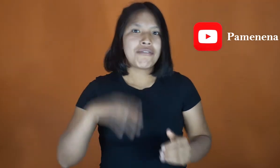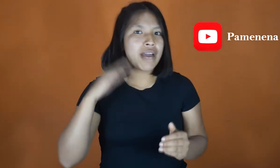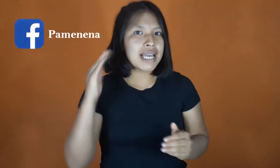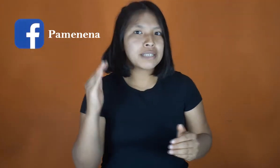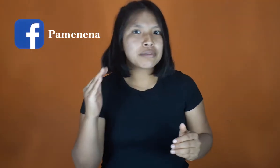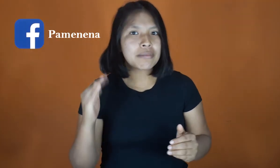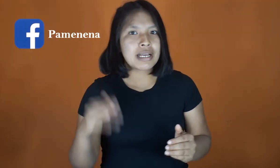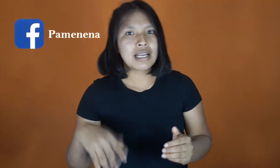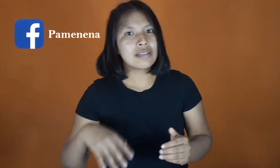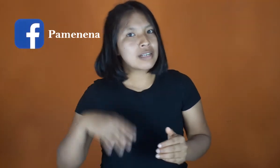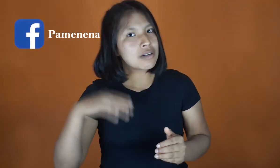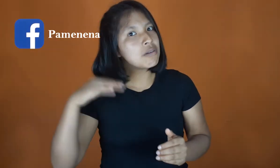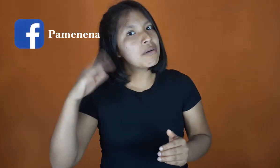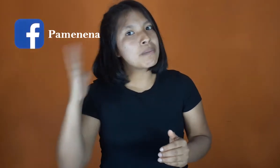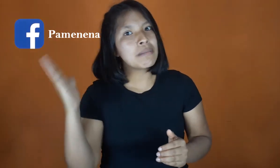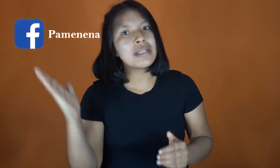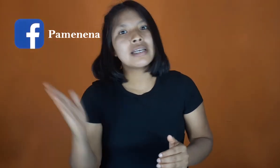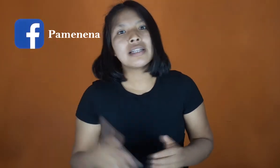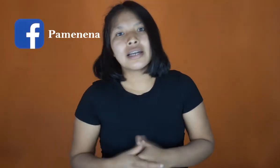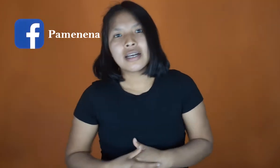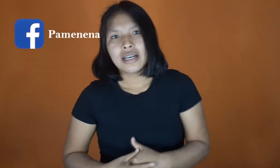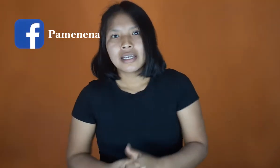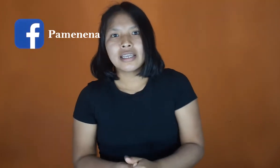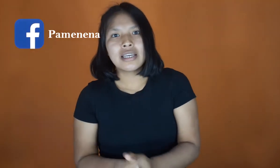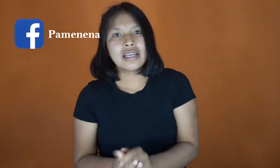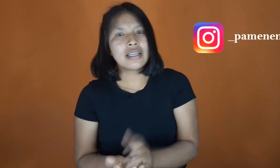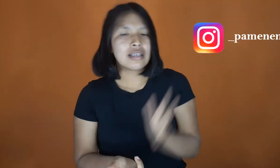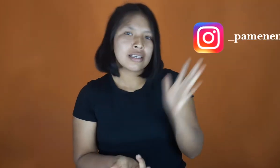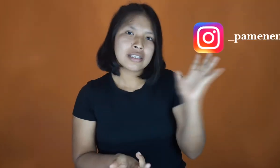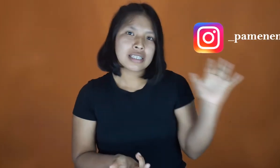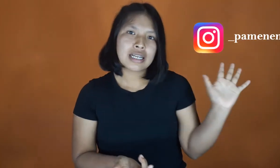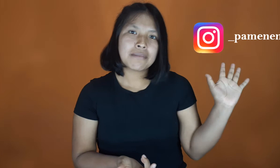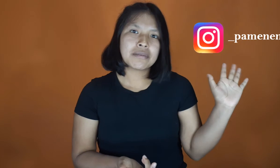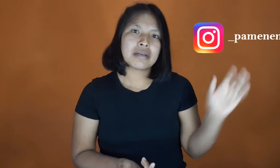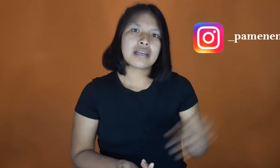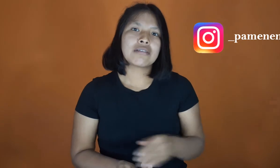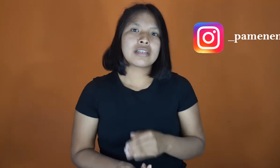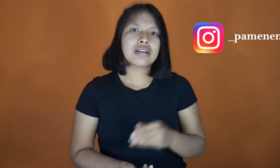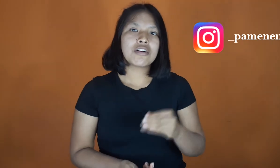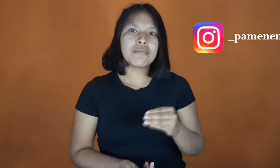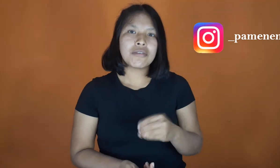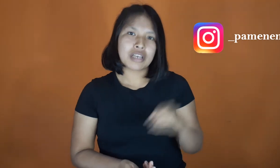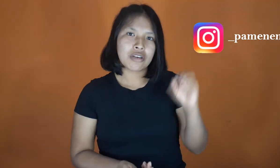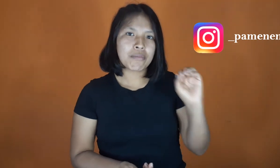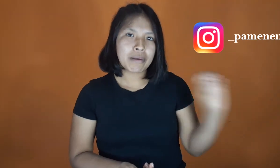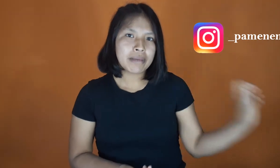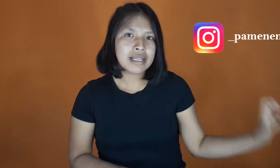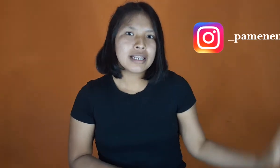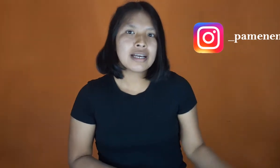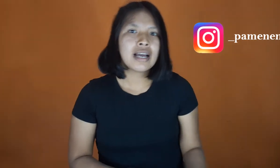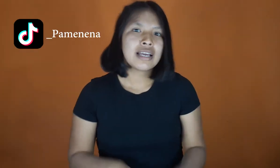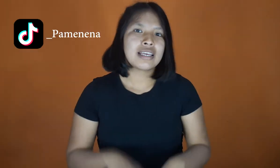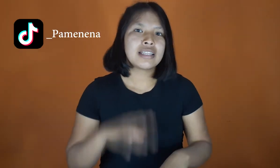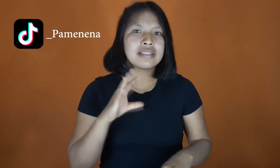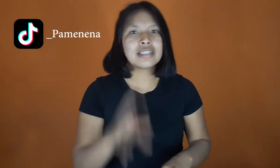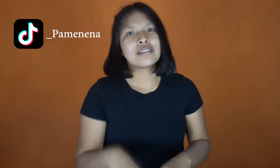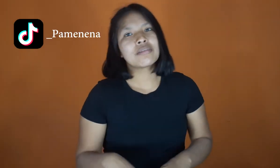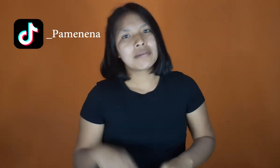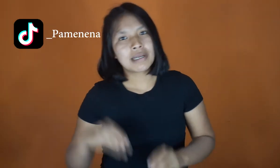Facebook me van a encontrar como Pame Nena. Y en Instagram me van a encontrar como Guión Pame Nena. Y en TikTok me van a